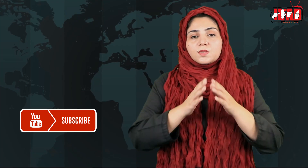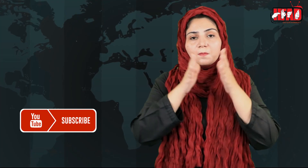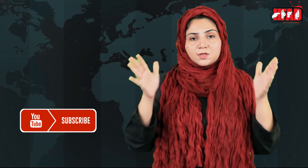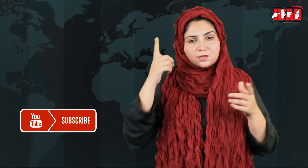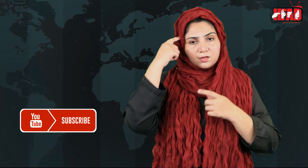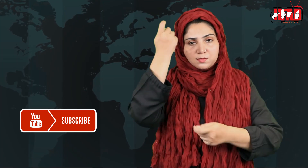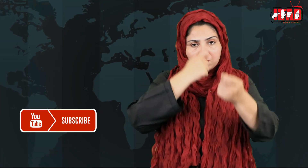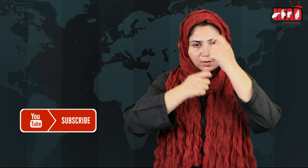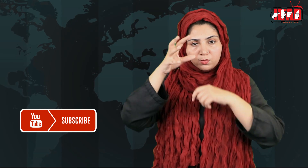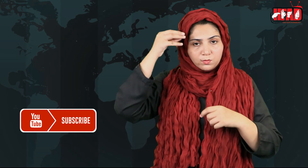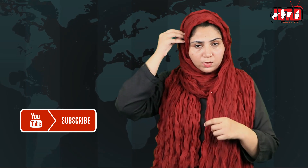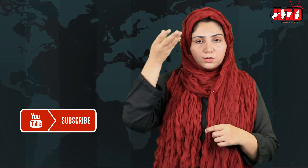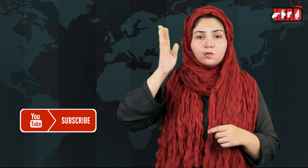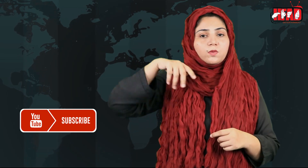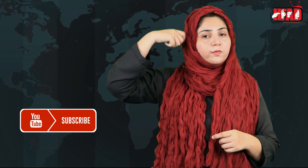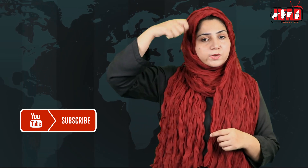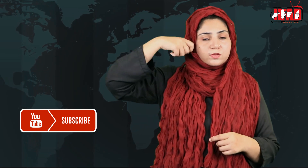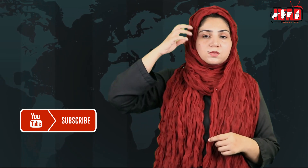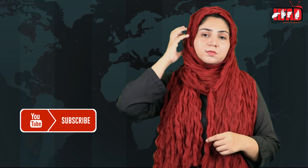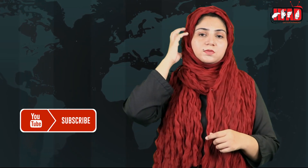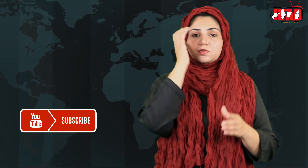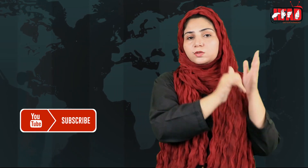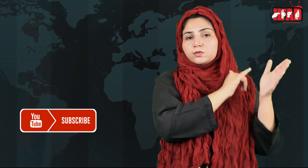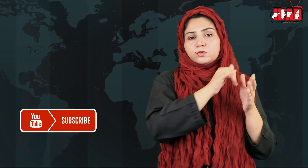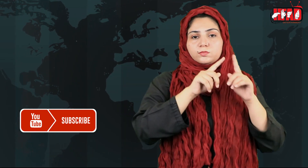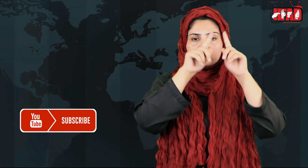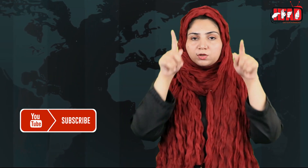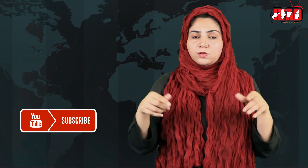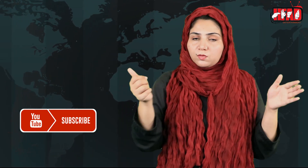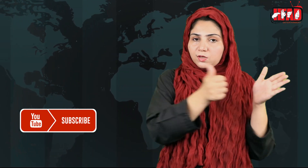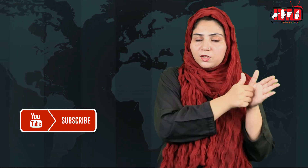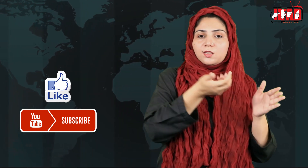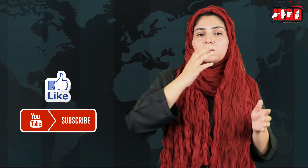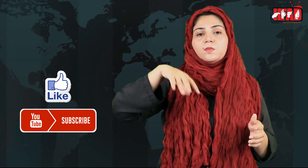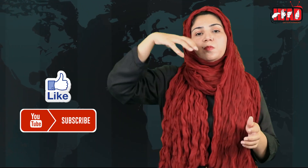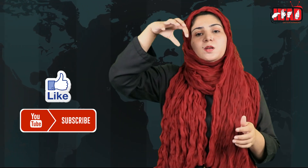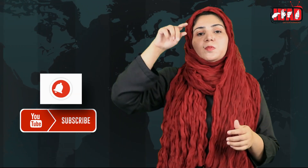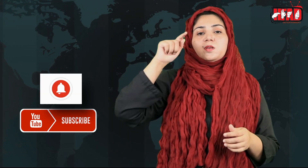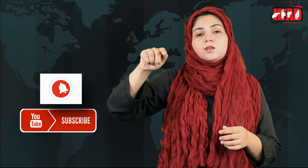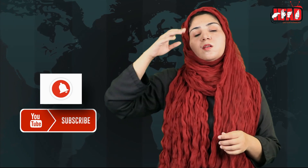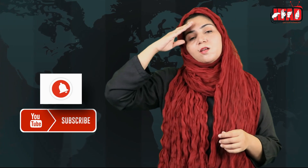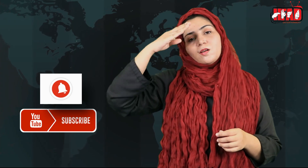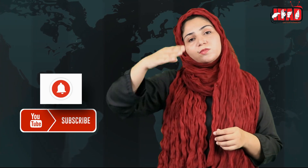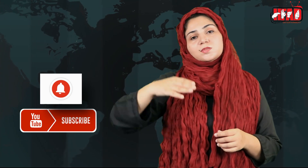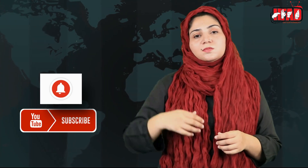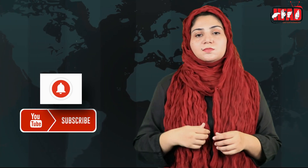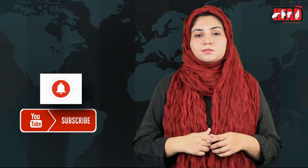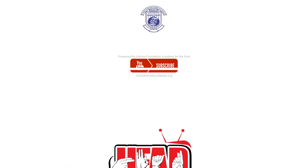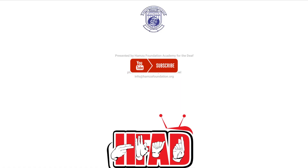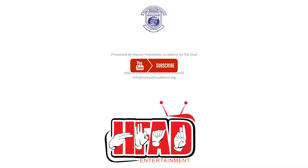مزید معلومات اور ویڈیوز کے لیے حمزہ فاؤنڈیشن کے یوٹیوب چینل کو لائک کریں اور بیل آئیکن پر کلک کریں اللہ حافظ